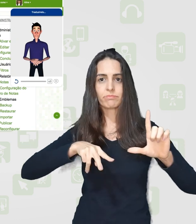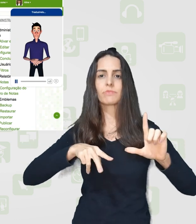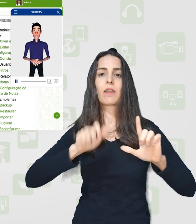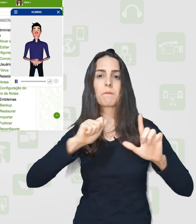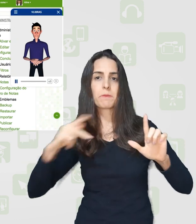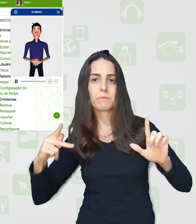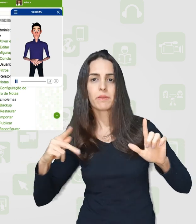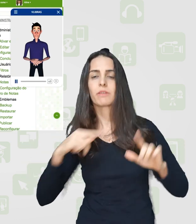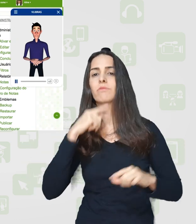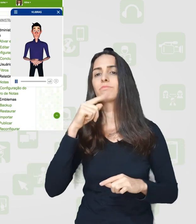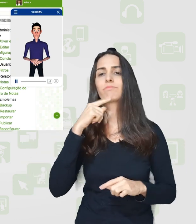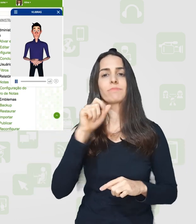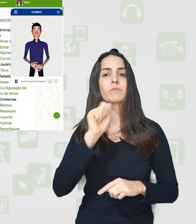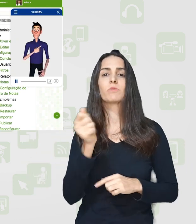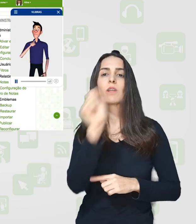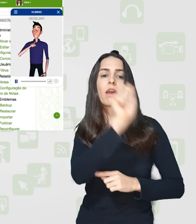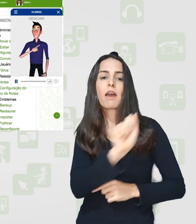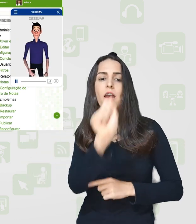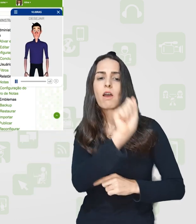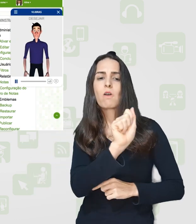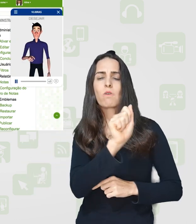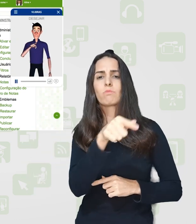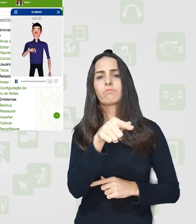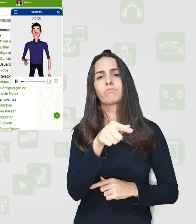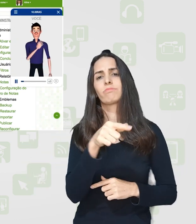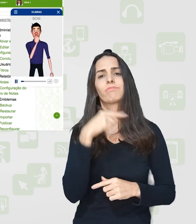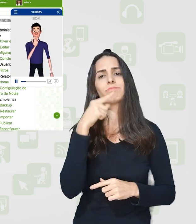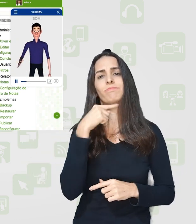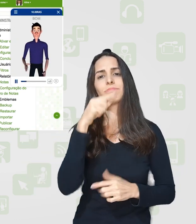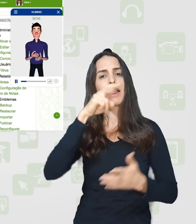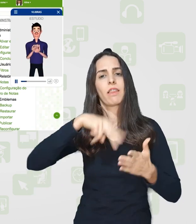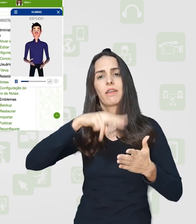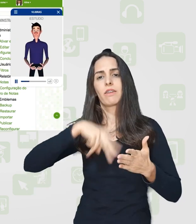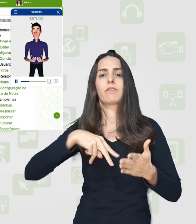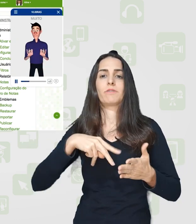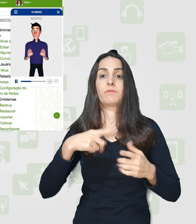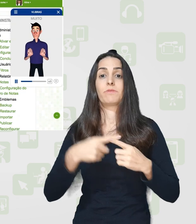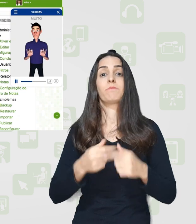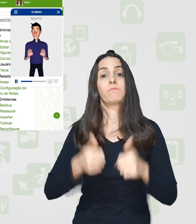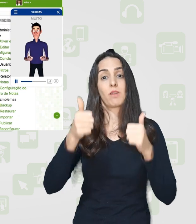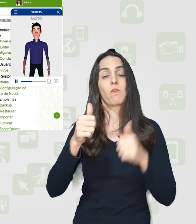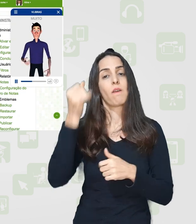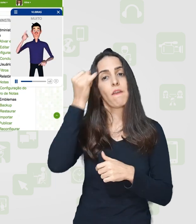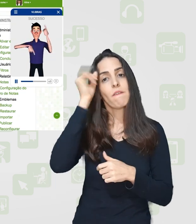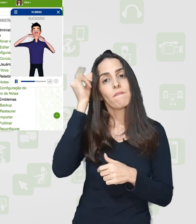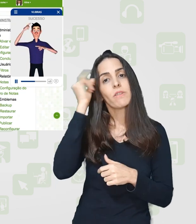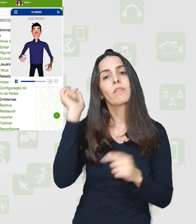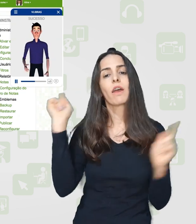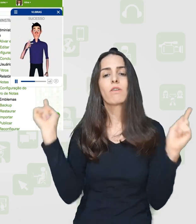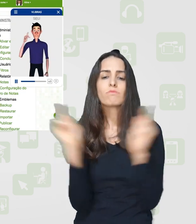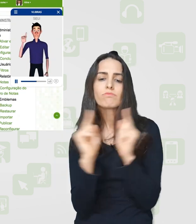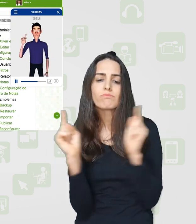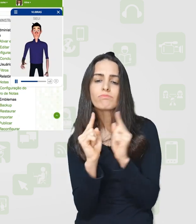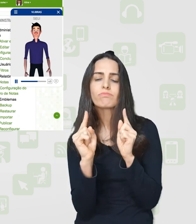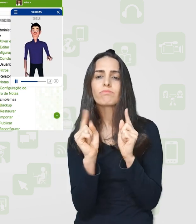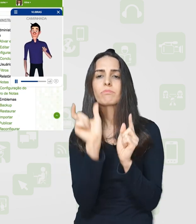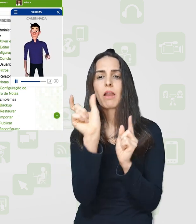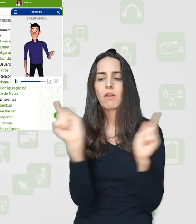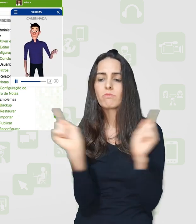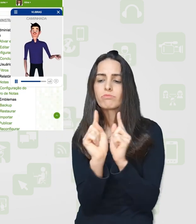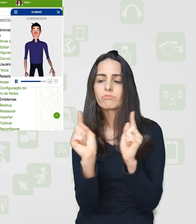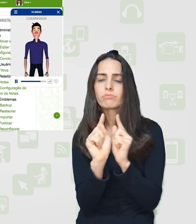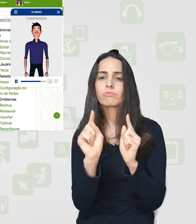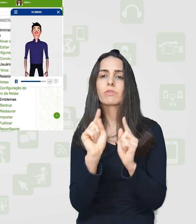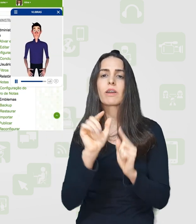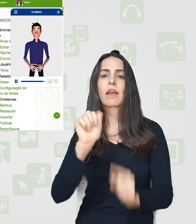Vlibras, esse tipo de linguagem dificulta. Então procure fazer o mais limpo possível e evitar as